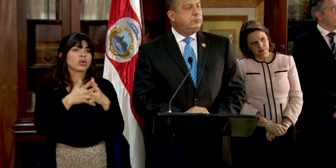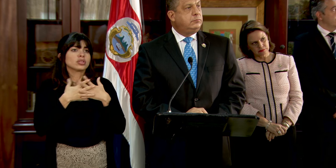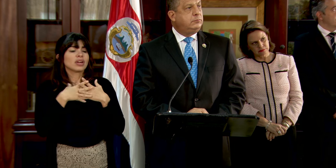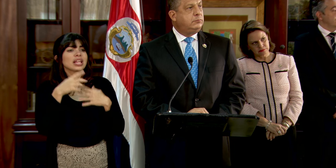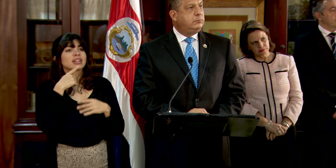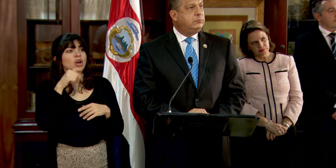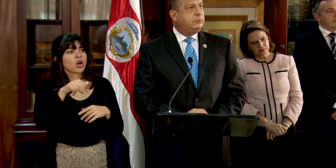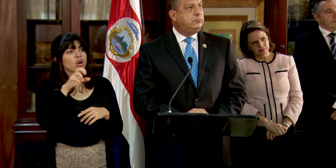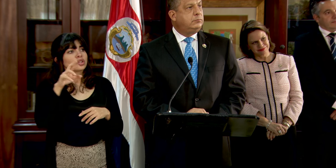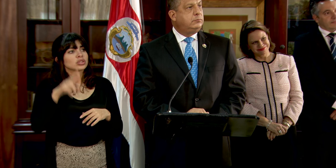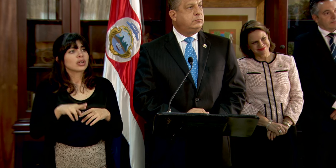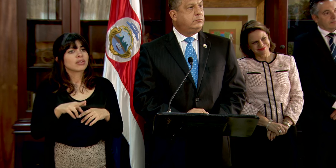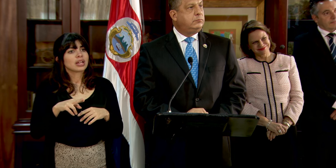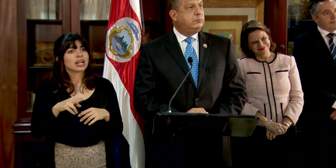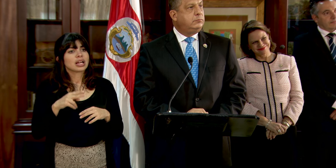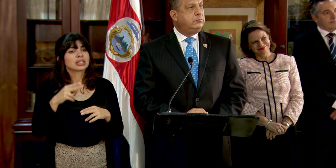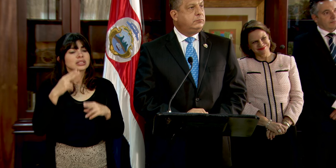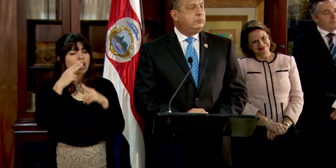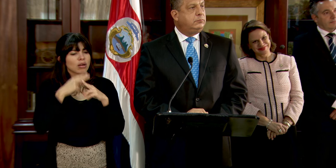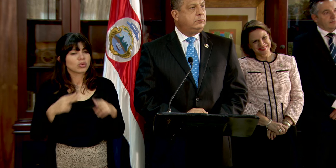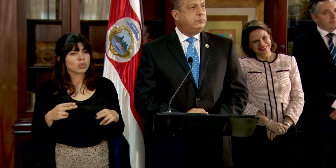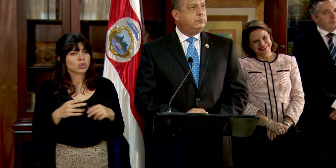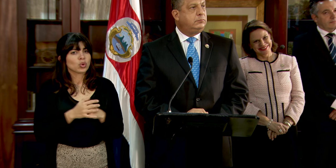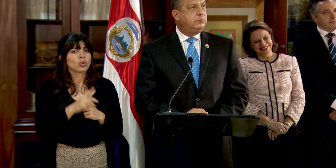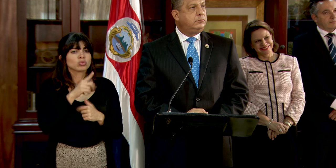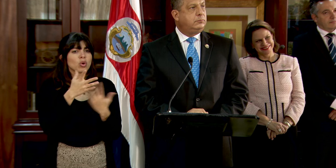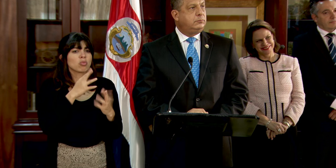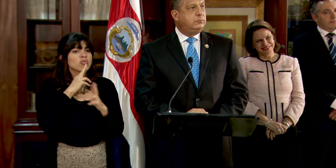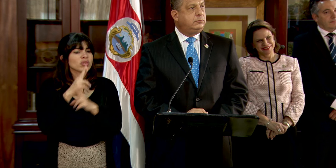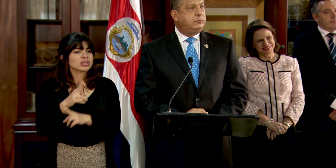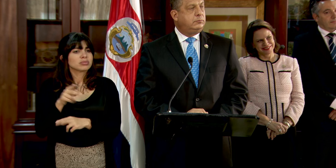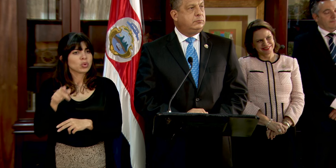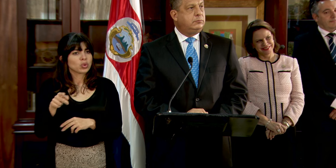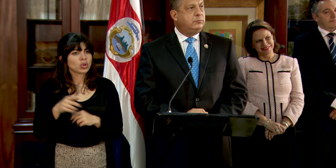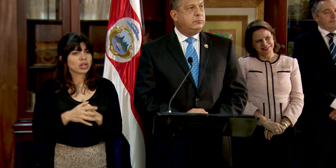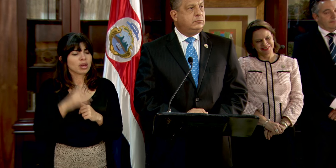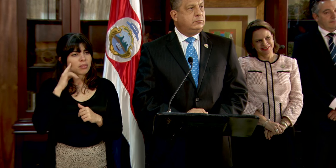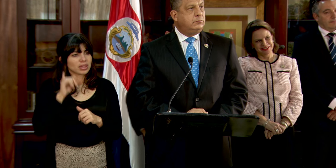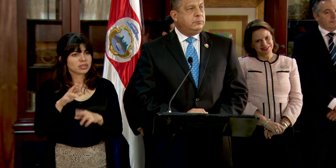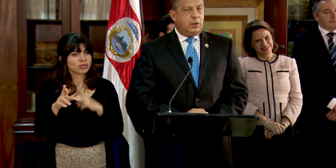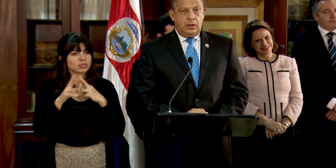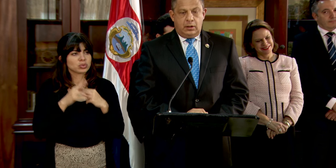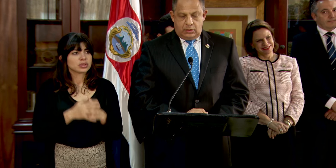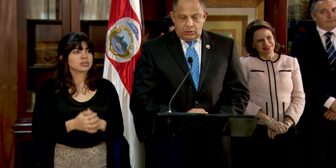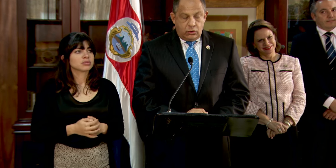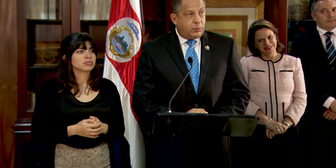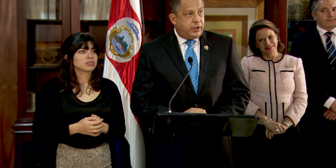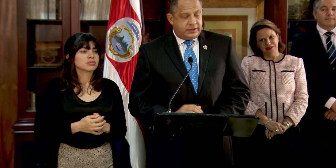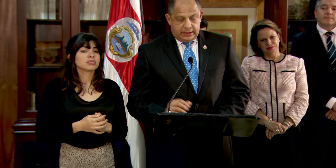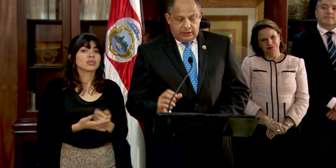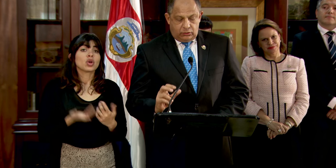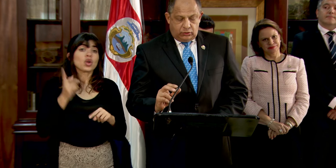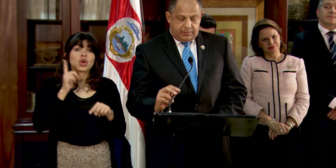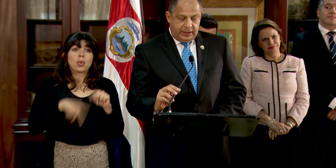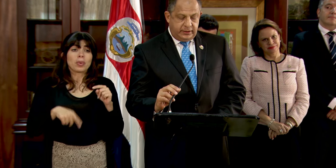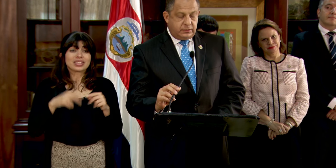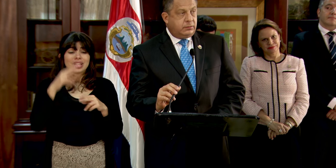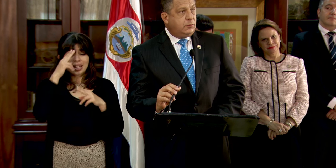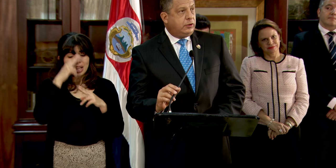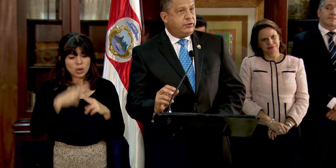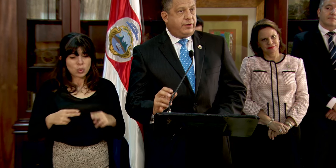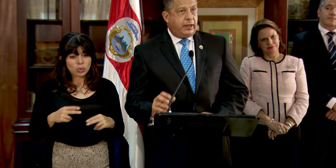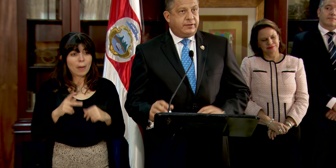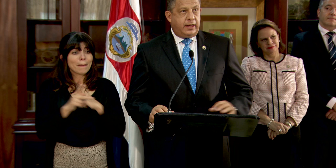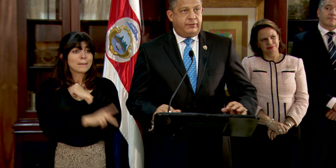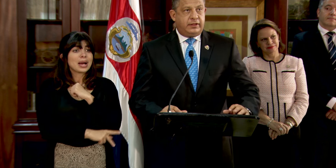dicho que hoy Costa Rica está de luto. Sé cómo le respondería con respecto a esta resolución. Gracias. No puede estar de luto el país